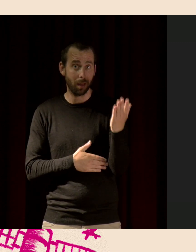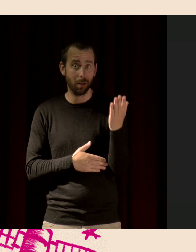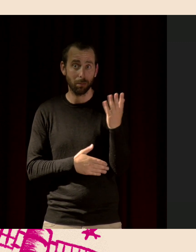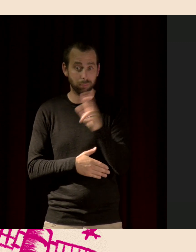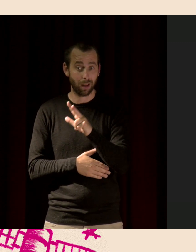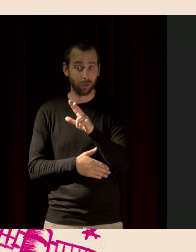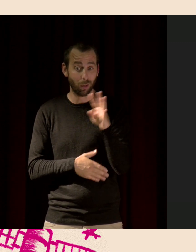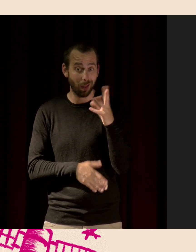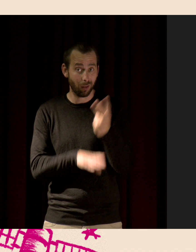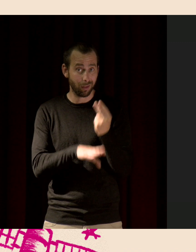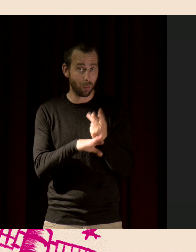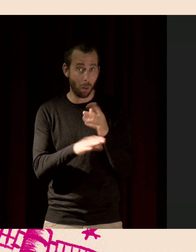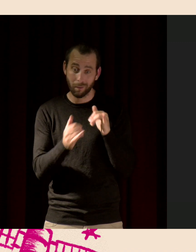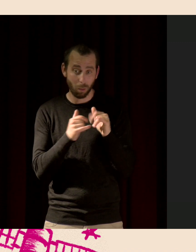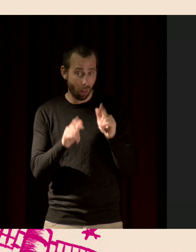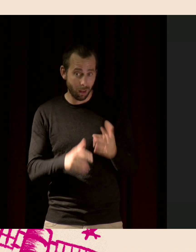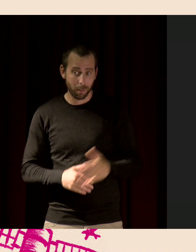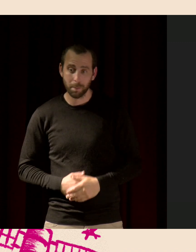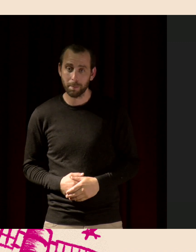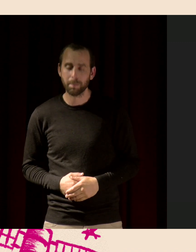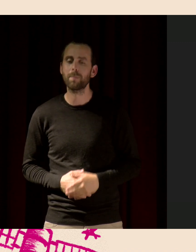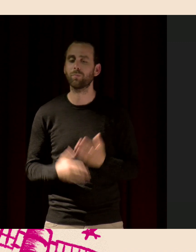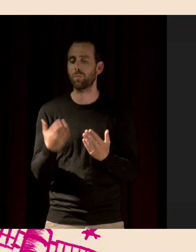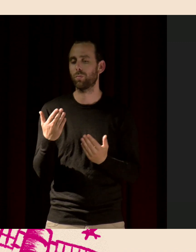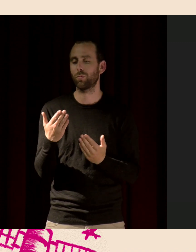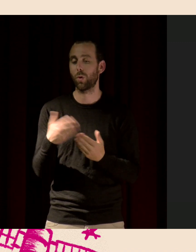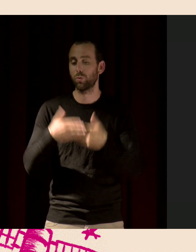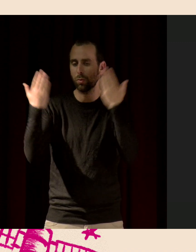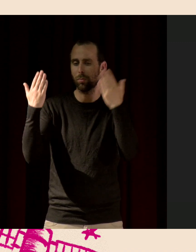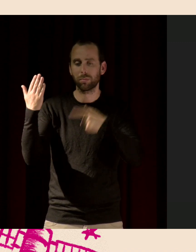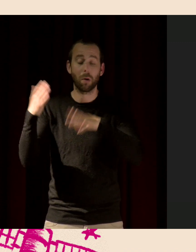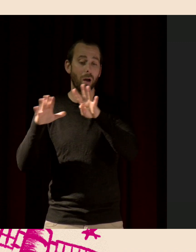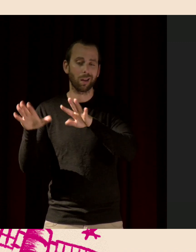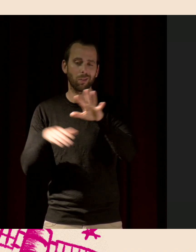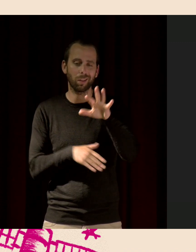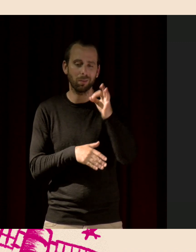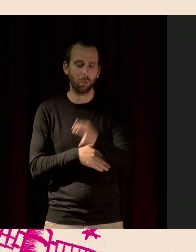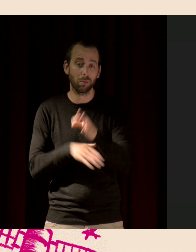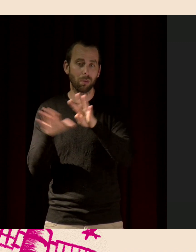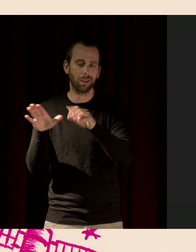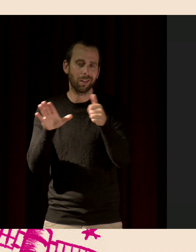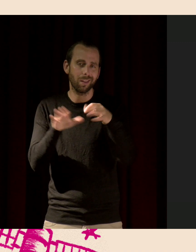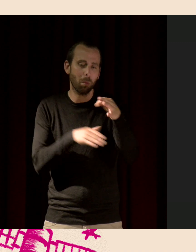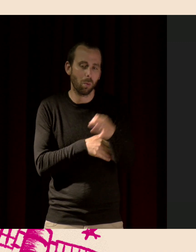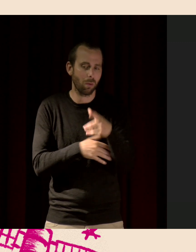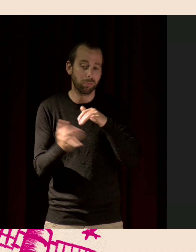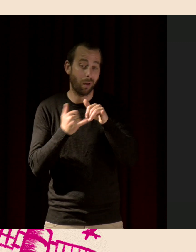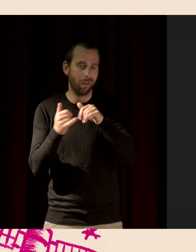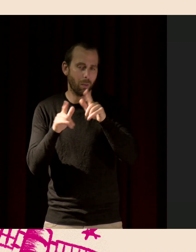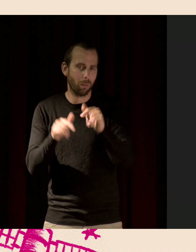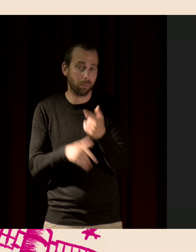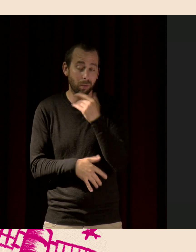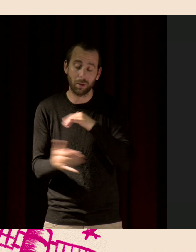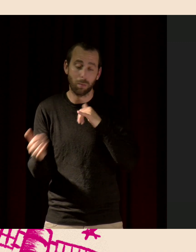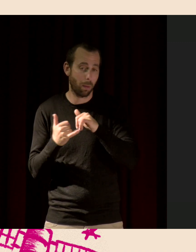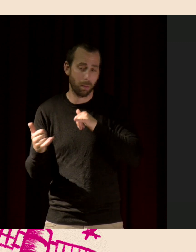enregistrements avec des avions. Et en pleine journée, on est presque à 95-96%. Donc on est quasiment à tout le temps